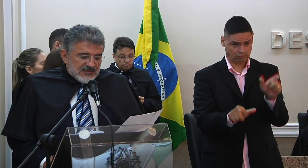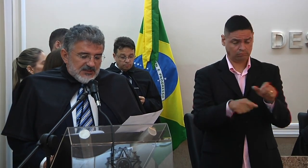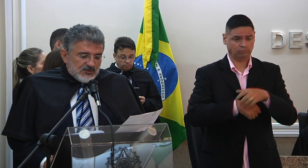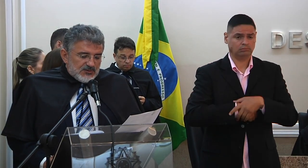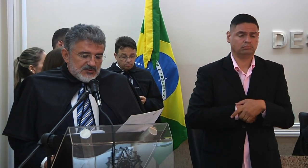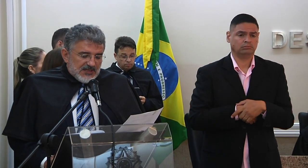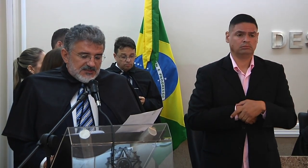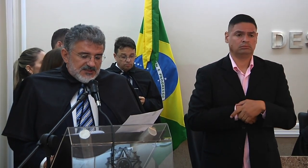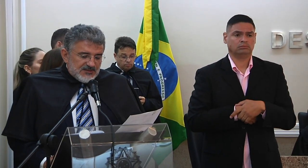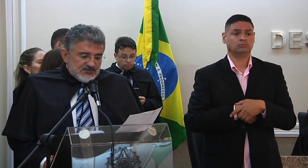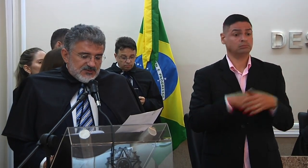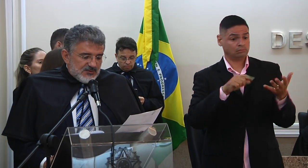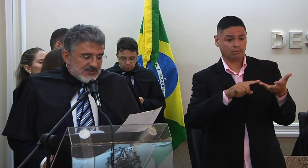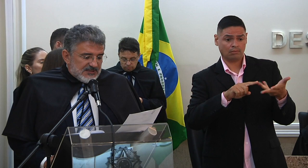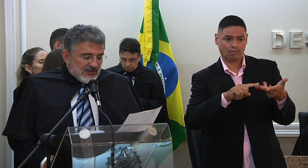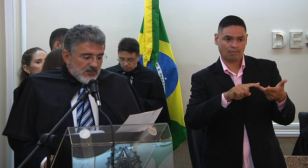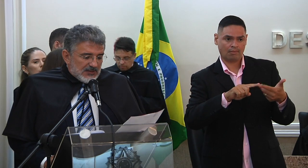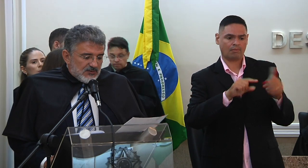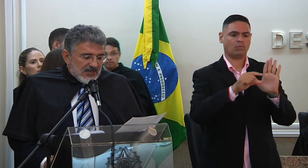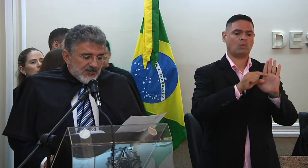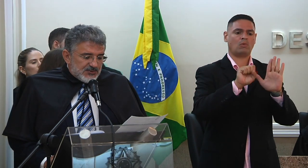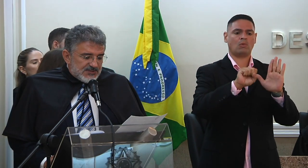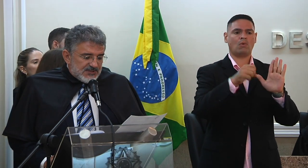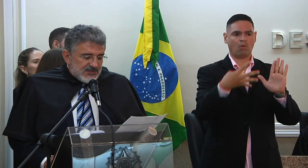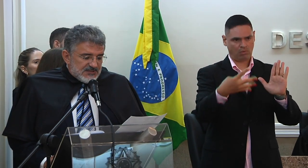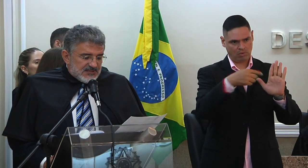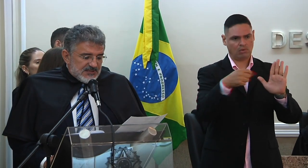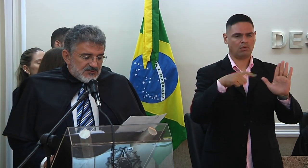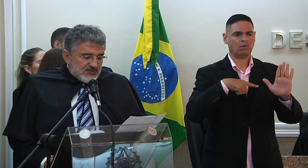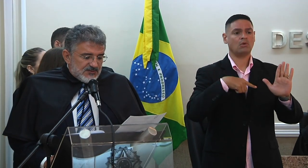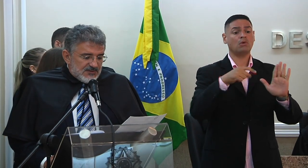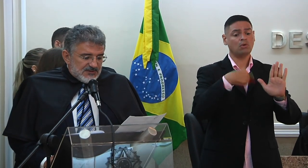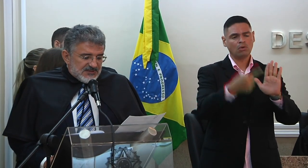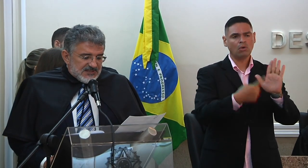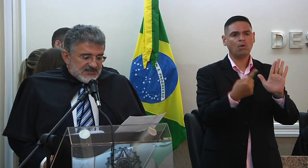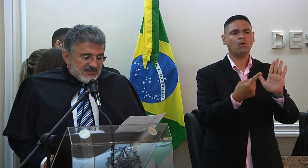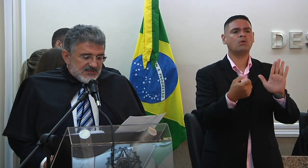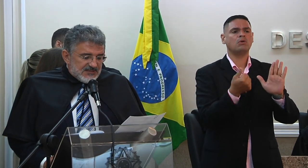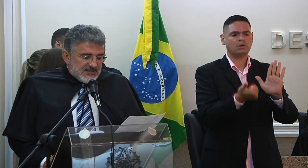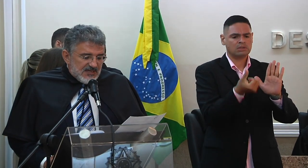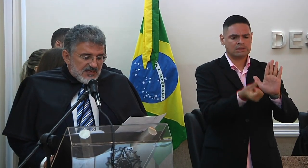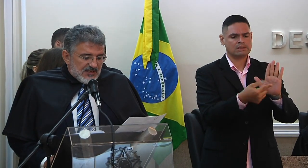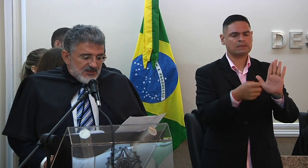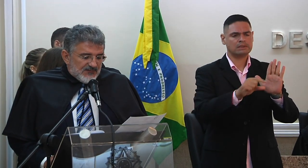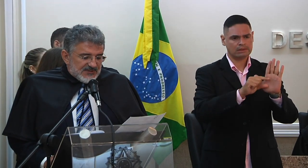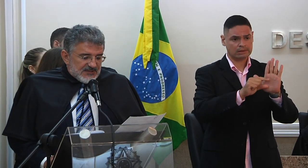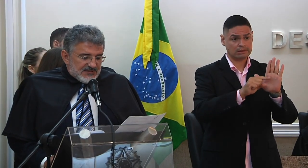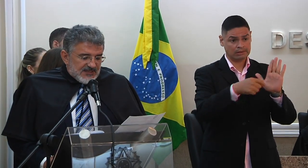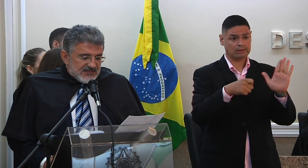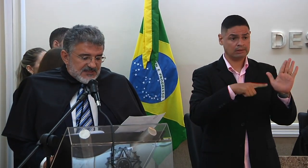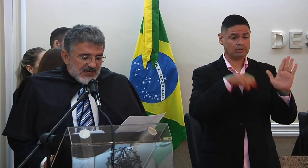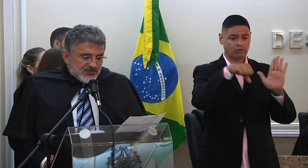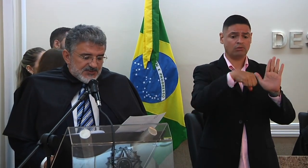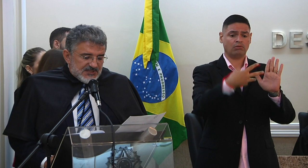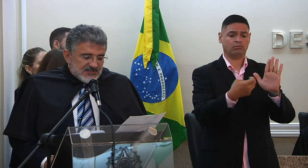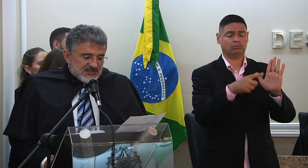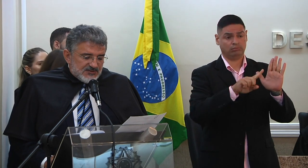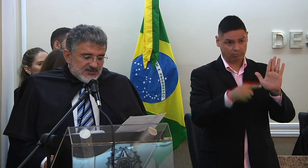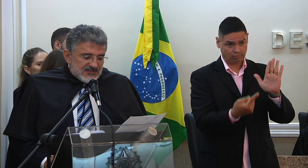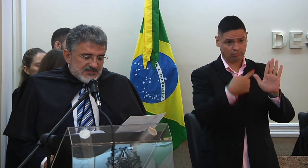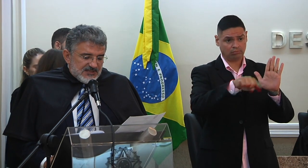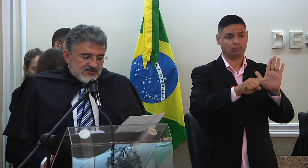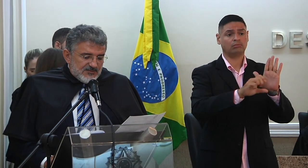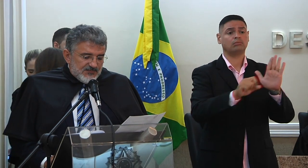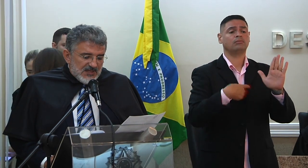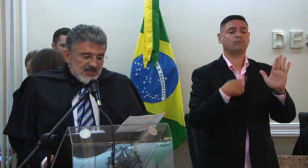a teor dos artigos 84 caput inciso 16 93 caput